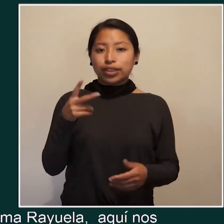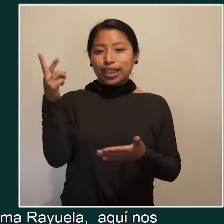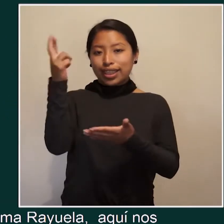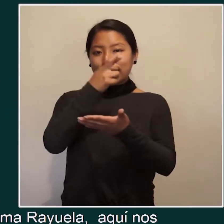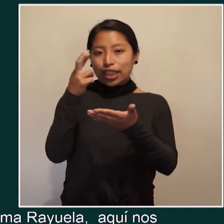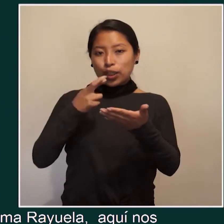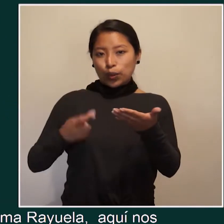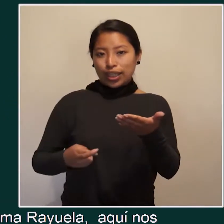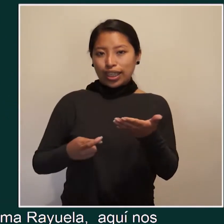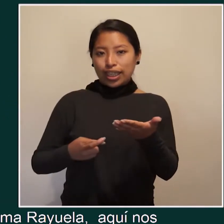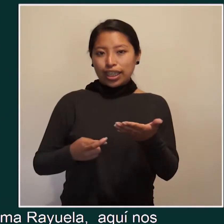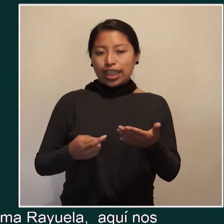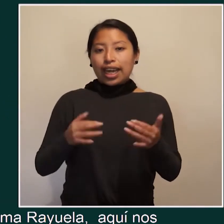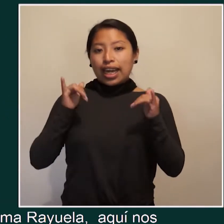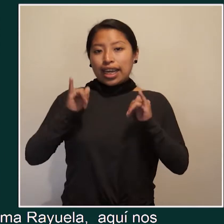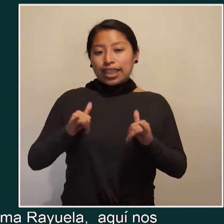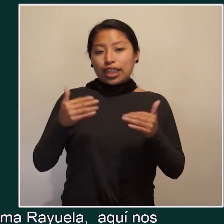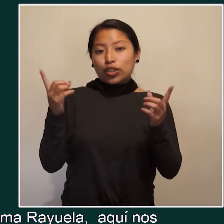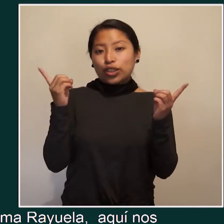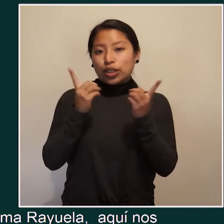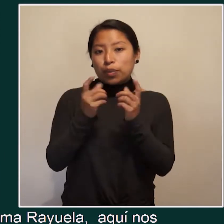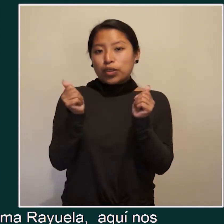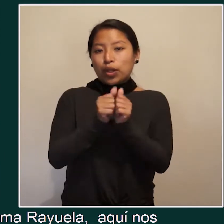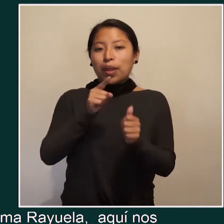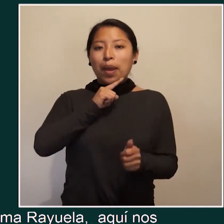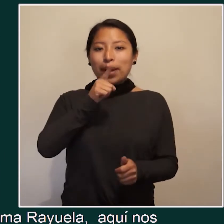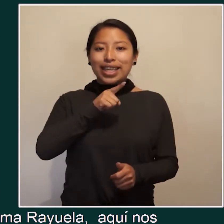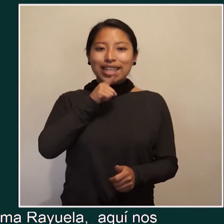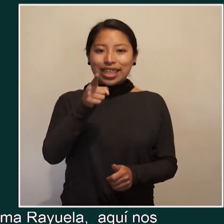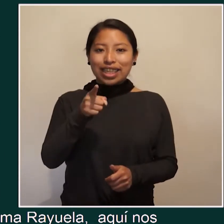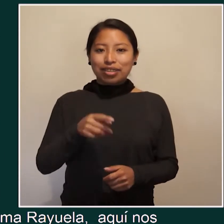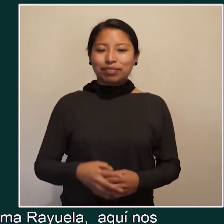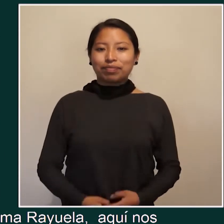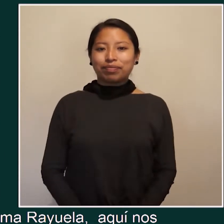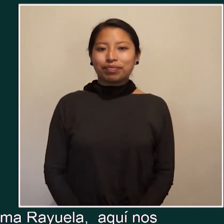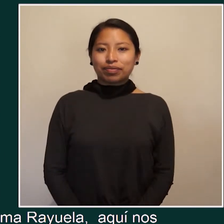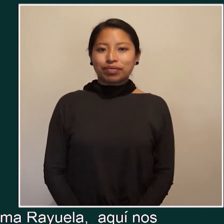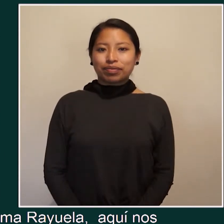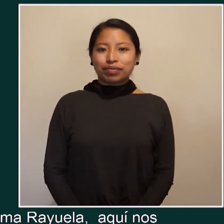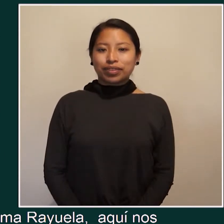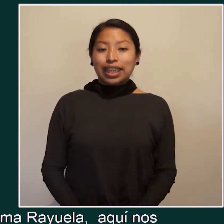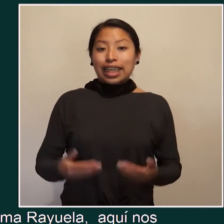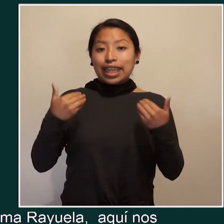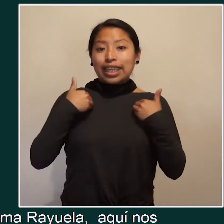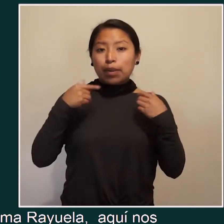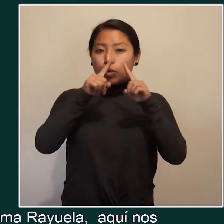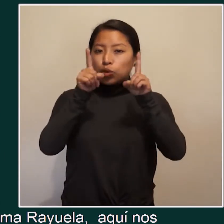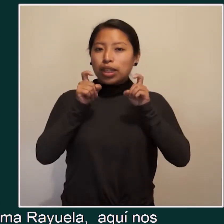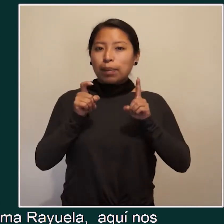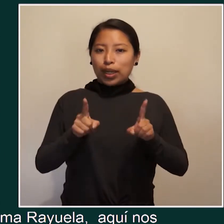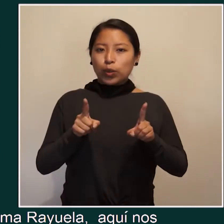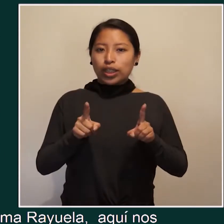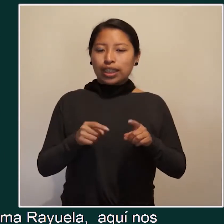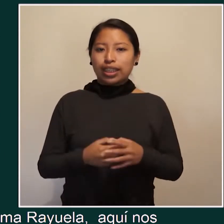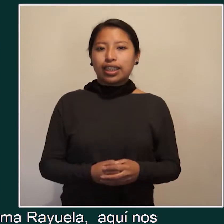Estamos en tu programa, Rayuela. Aquí nos encontramos con Valentina. Y le tenemos una pregunta.